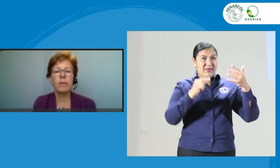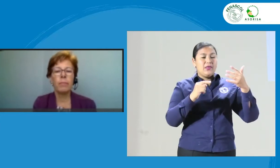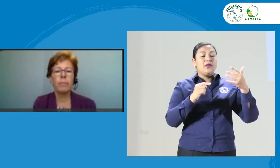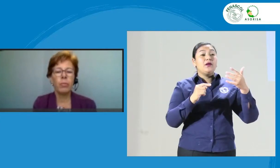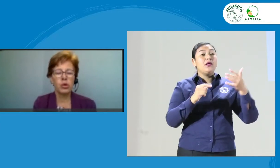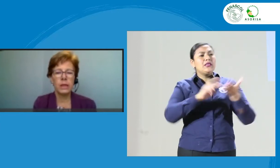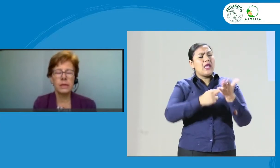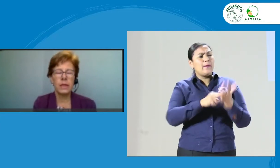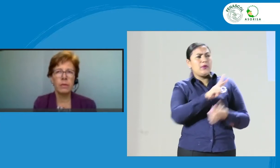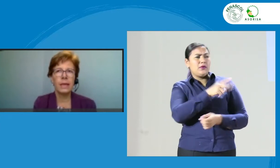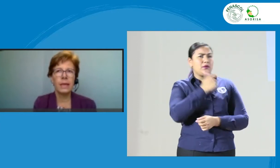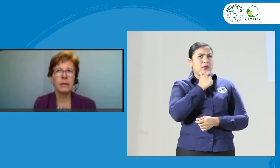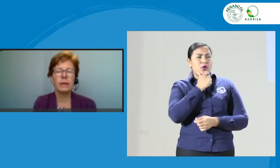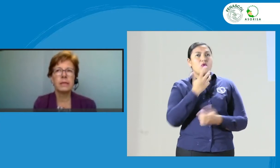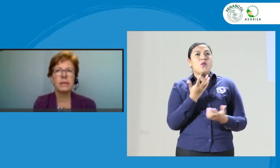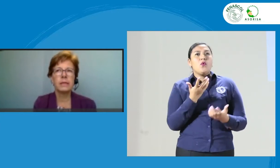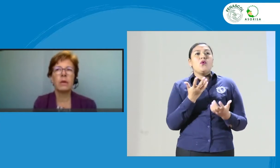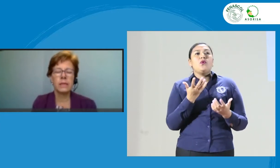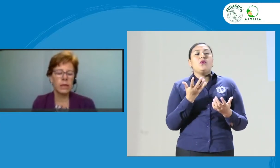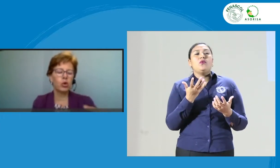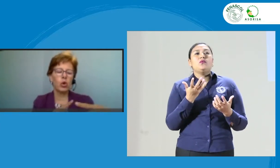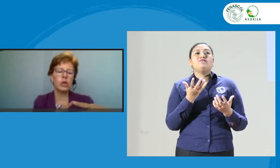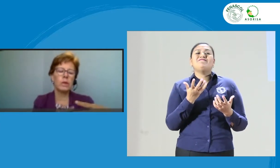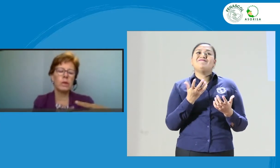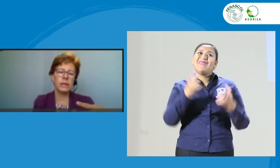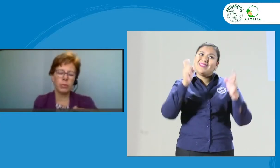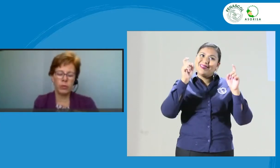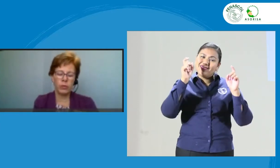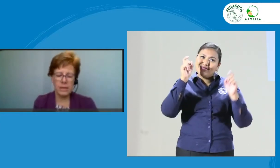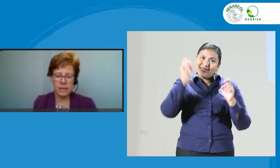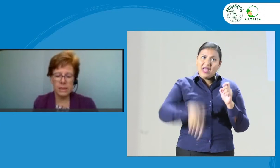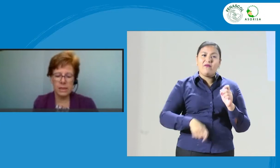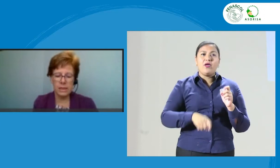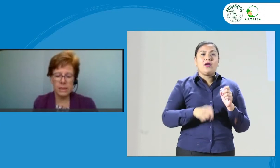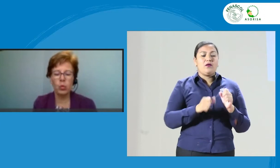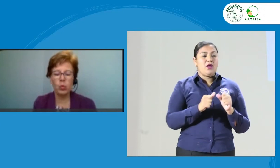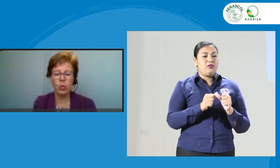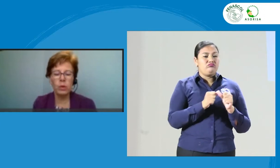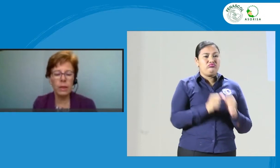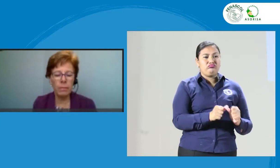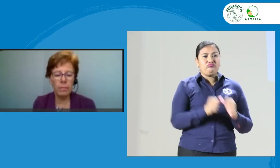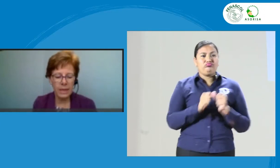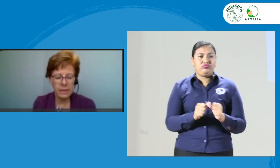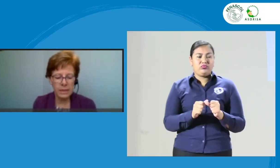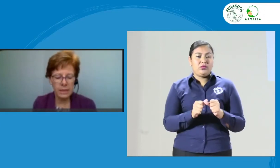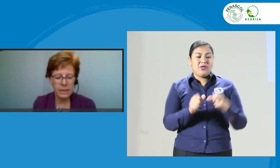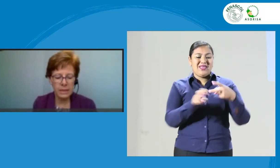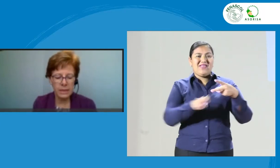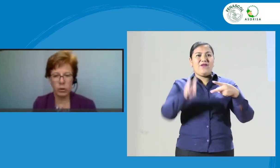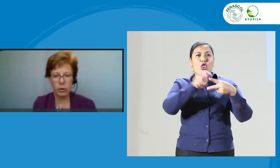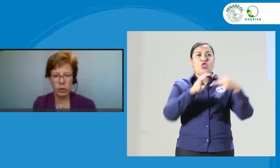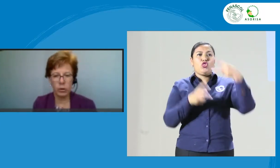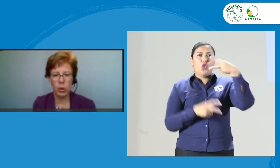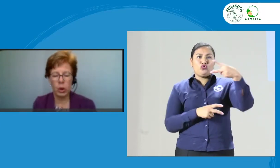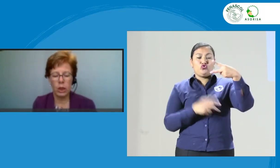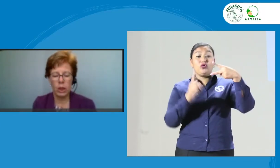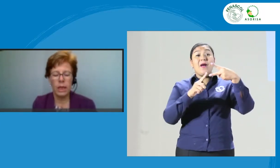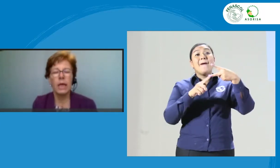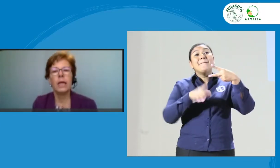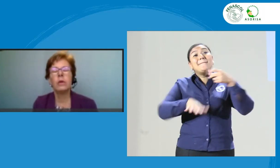establecer dos niveles de proficiencia, un nivel básico y un nivel alto. El nivel